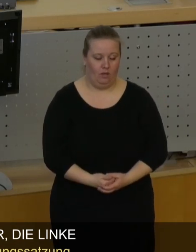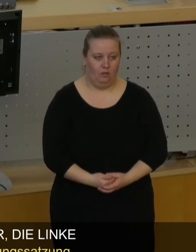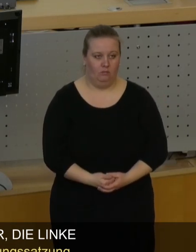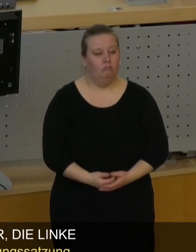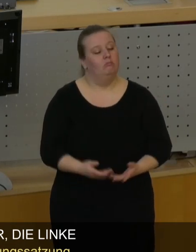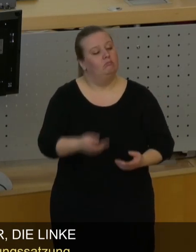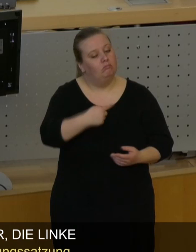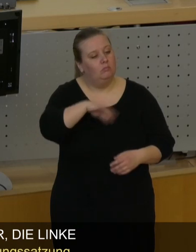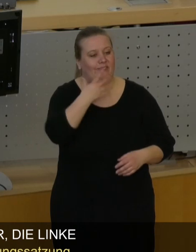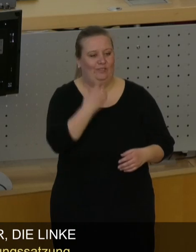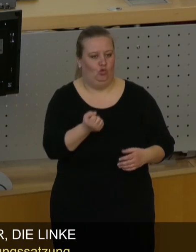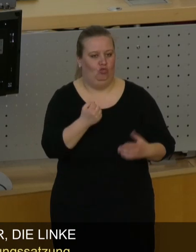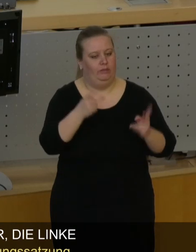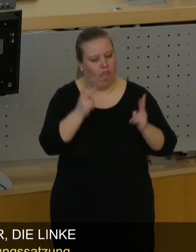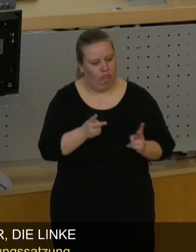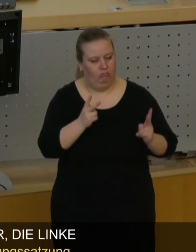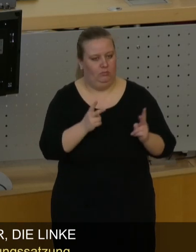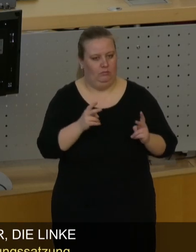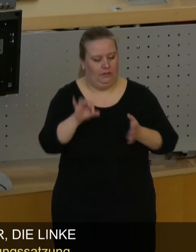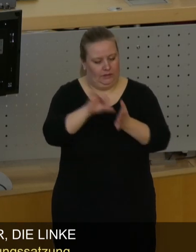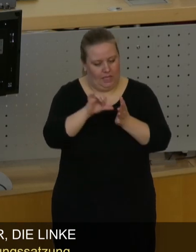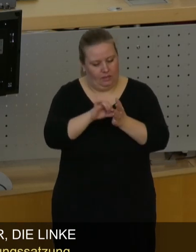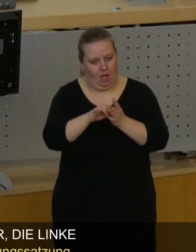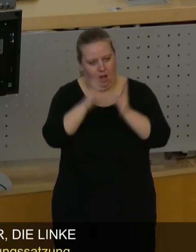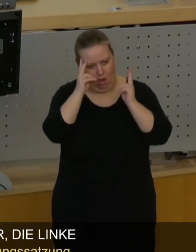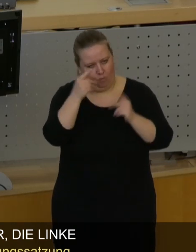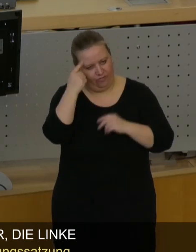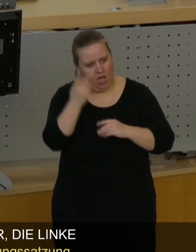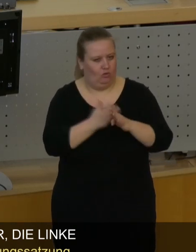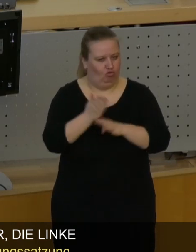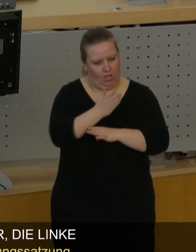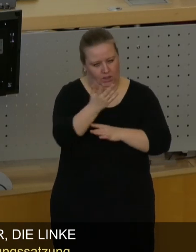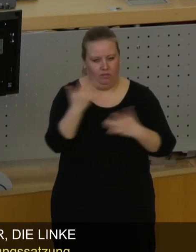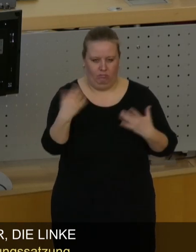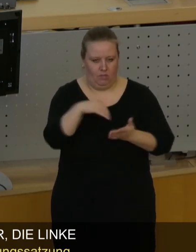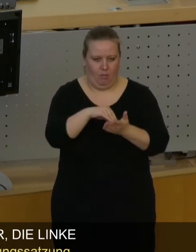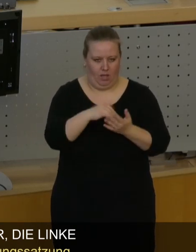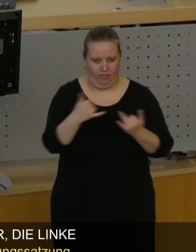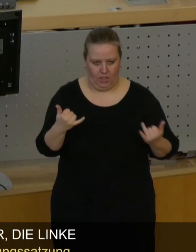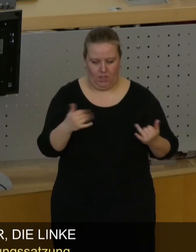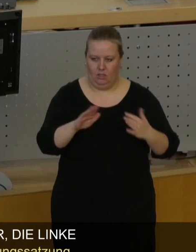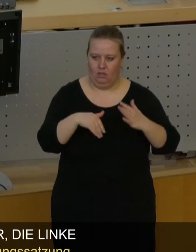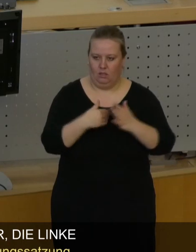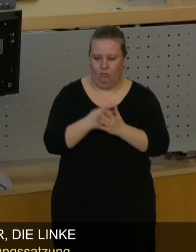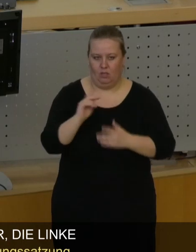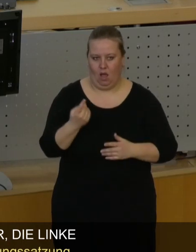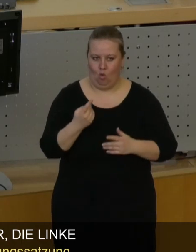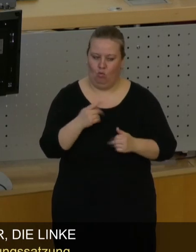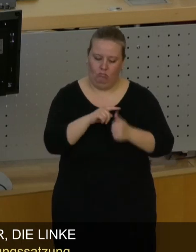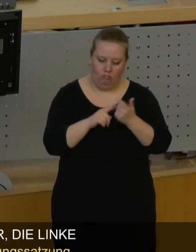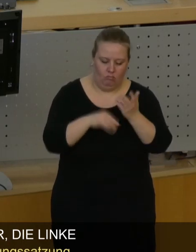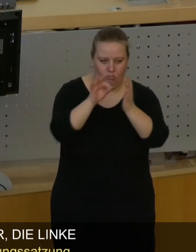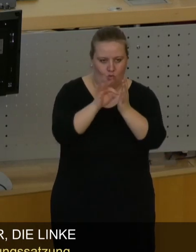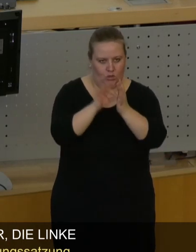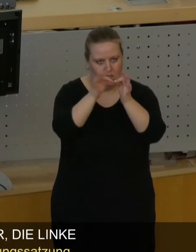Wir wollen diese strategischen Überlegungen zentral anstellen. Wir haben auch schon bestimmte dieser Gesichtspunkte